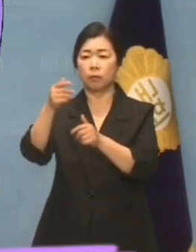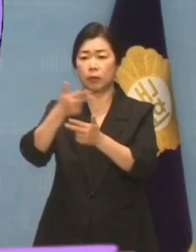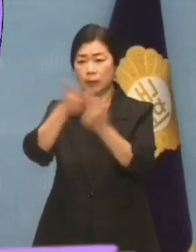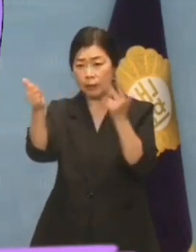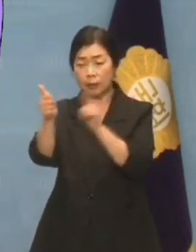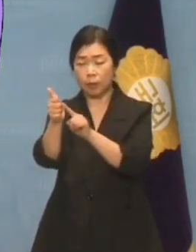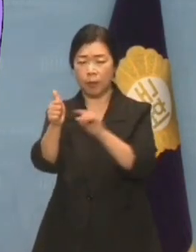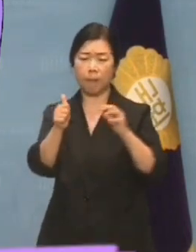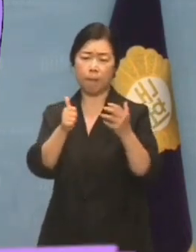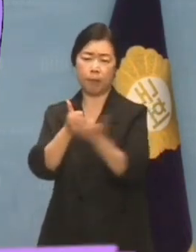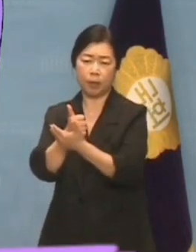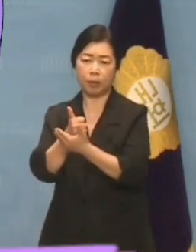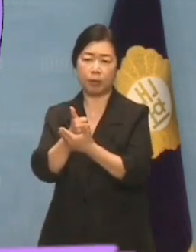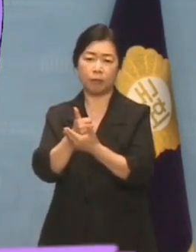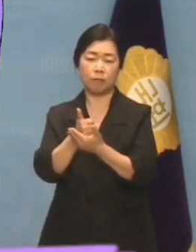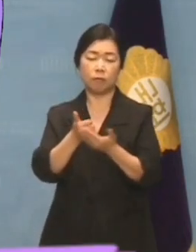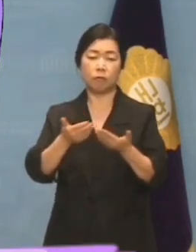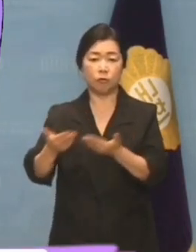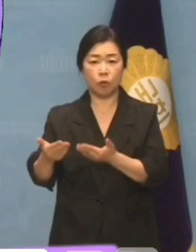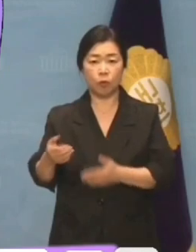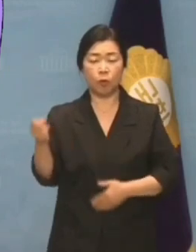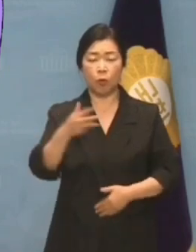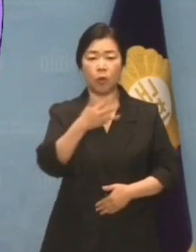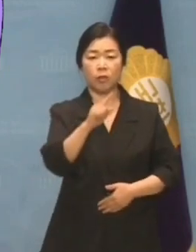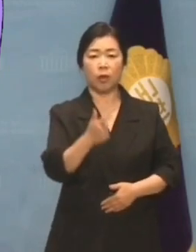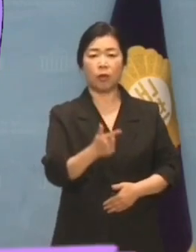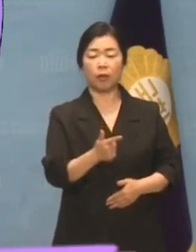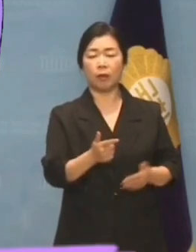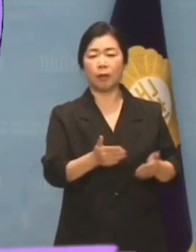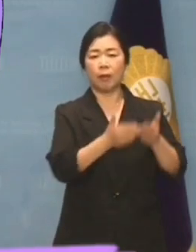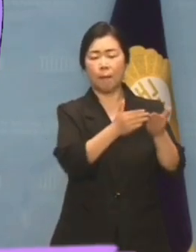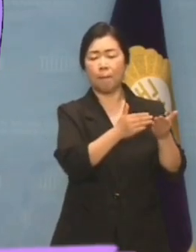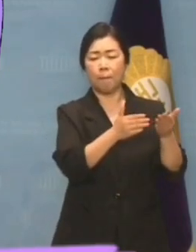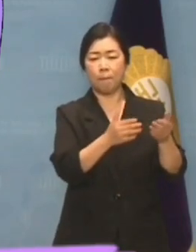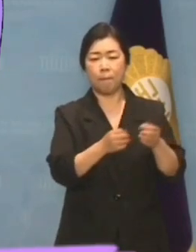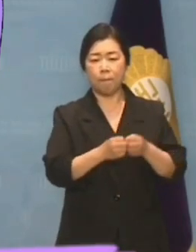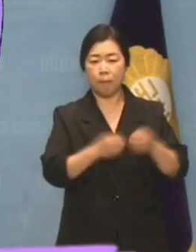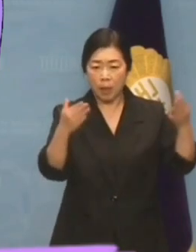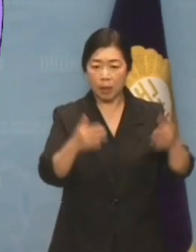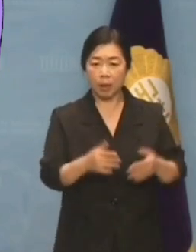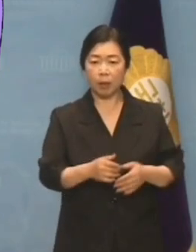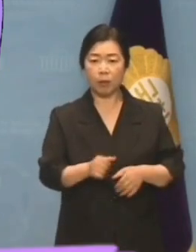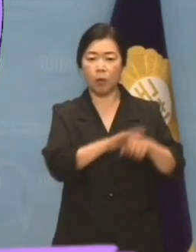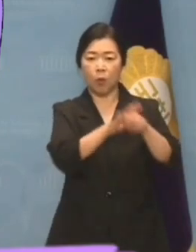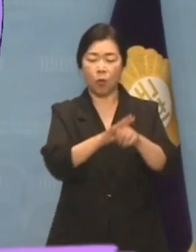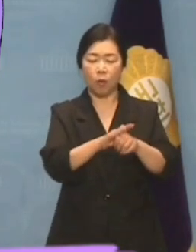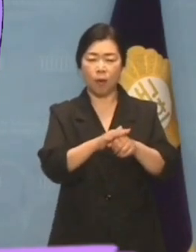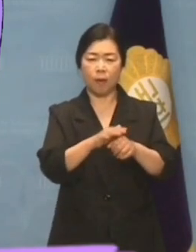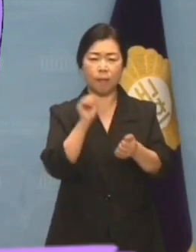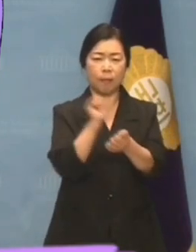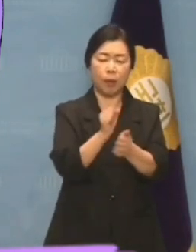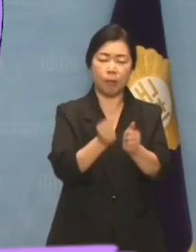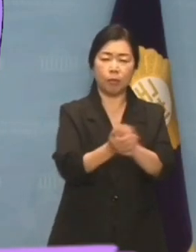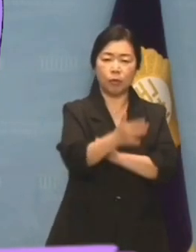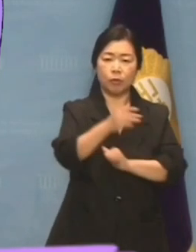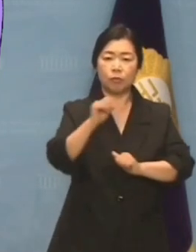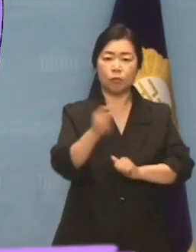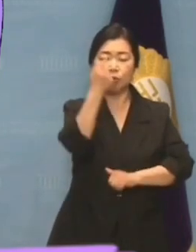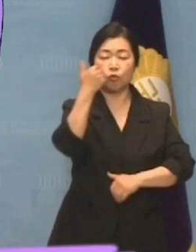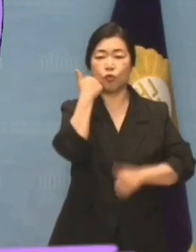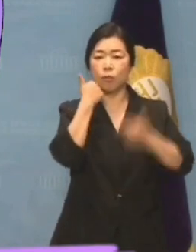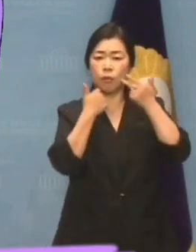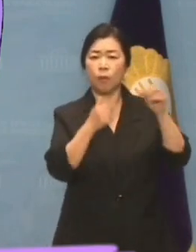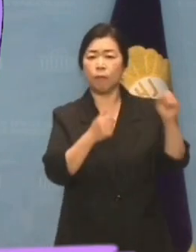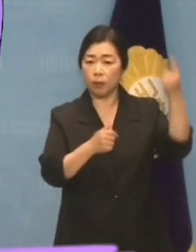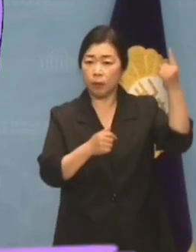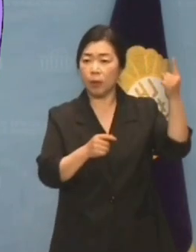호의 무사이자 천안함 자폭설, 코로나 미국 기원설 등 허무 맹랑한 음모론을